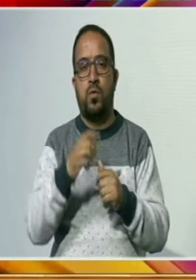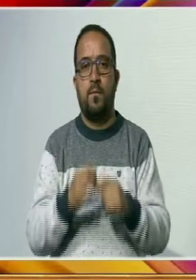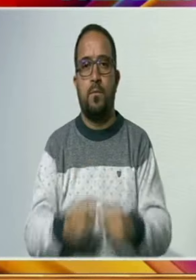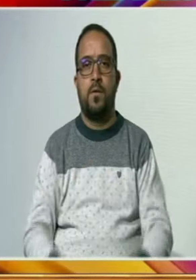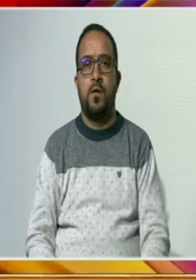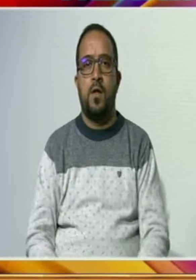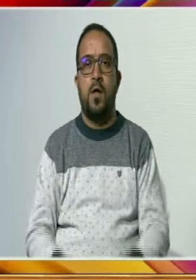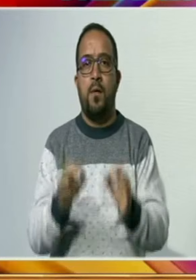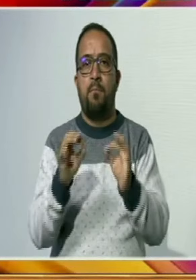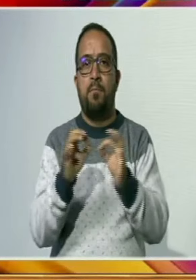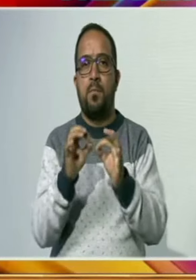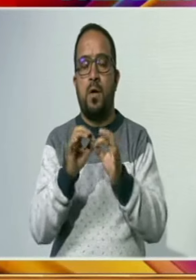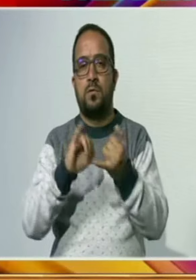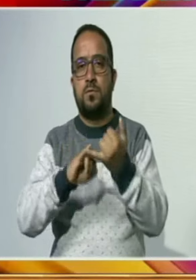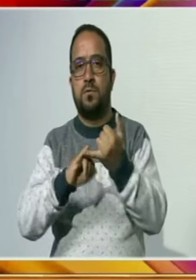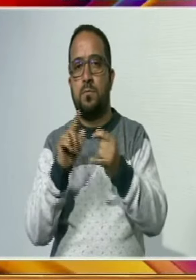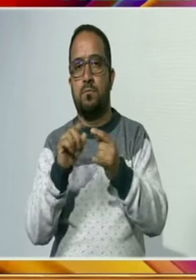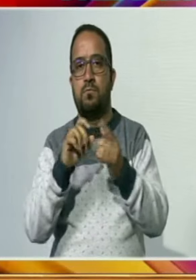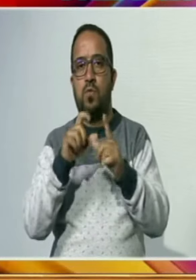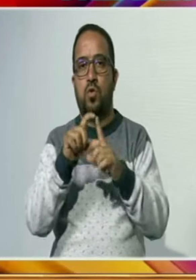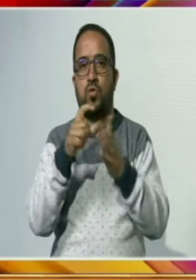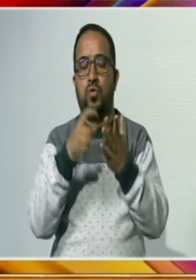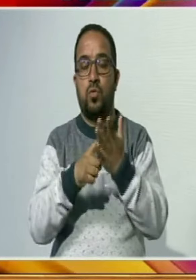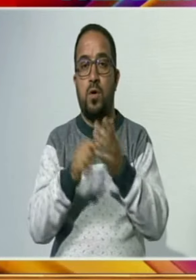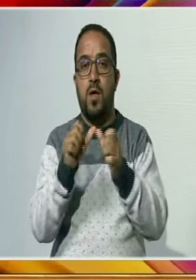بابا صادر امبیڈ کر نے ایک قانوندان